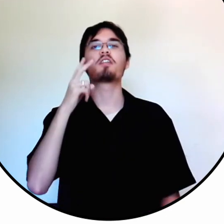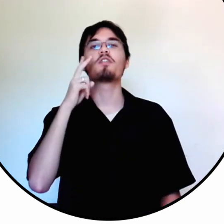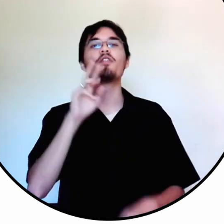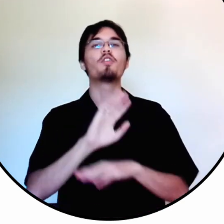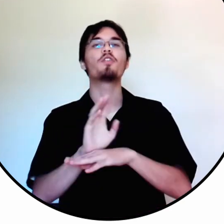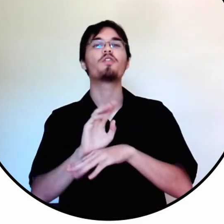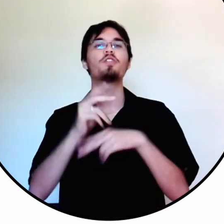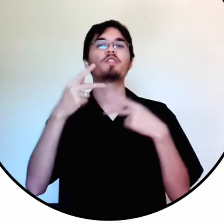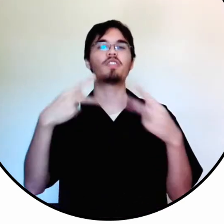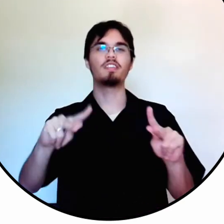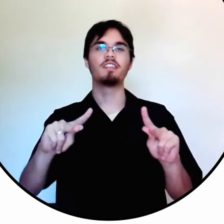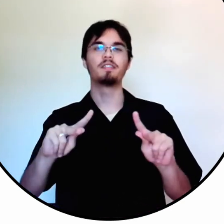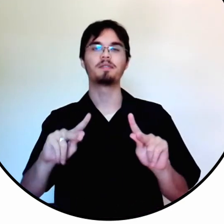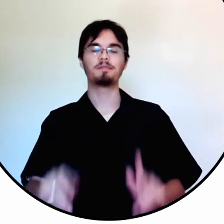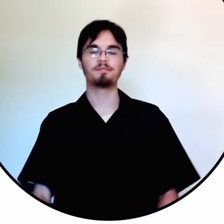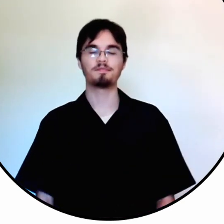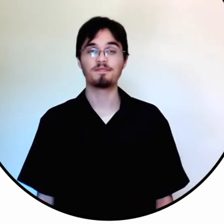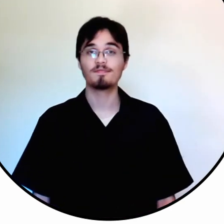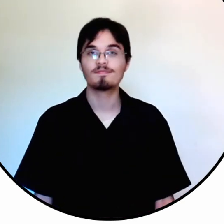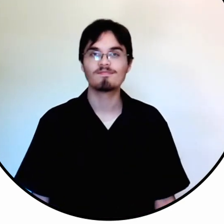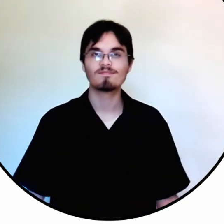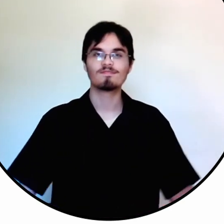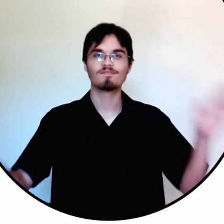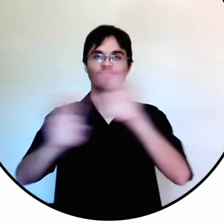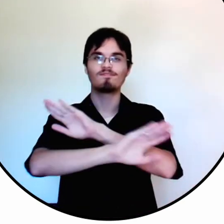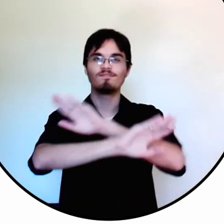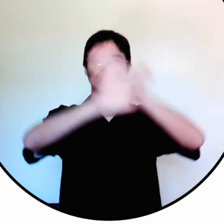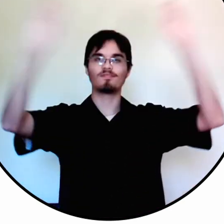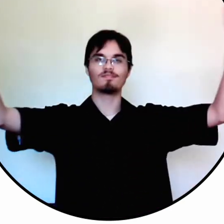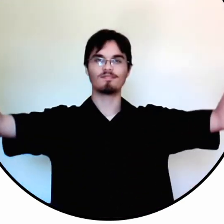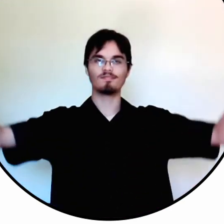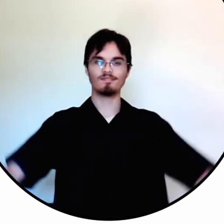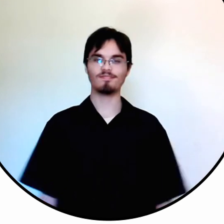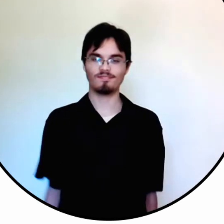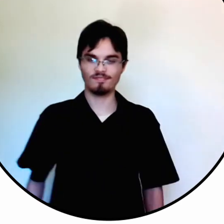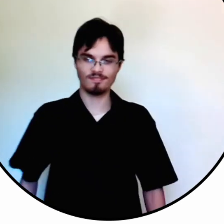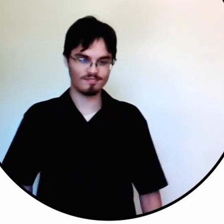Quero ver o vídeo de vocês. Tchau.